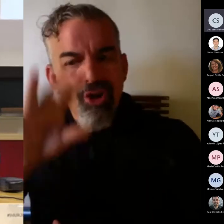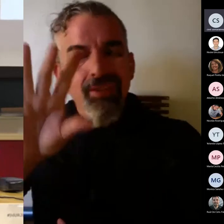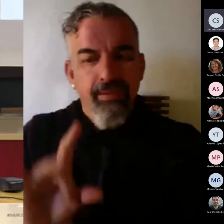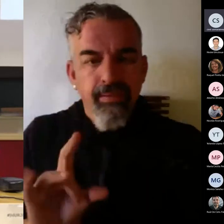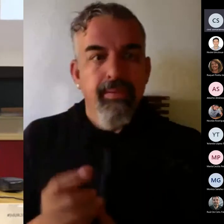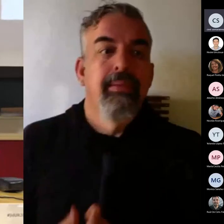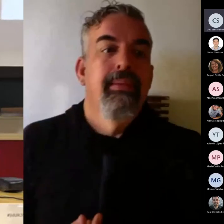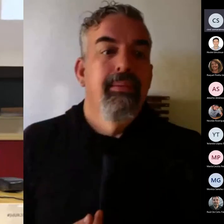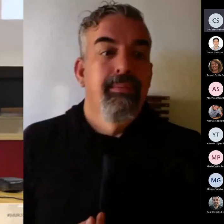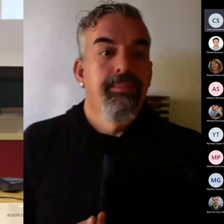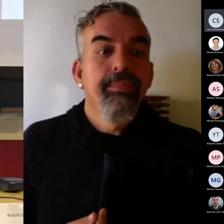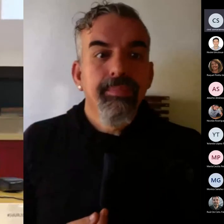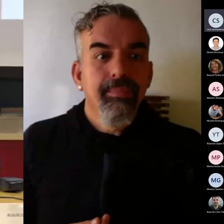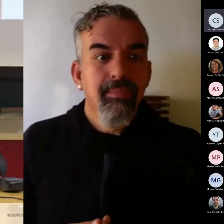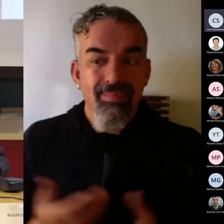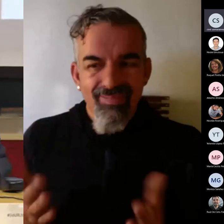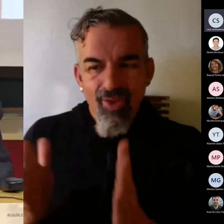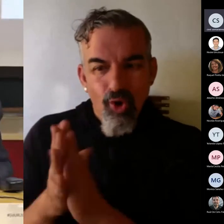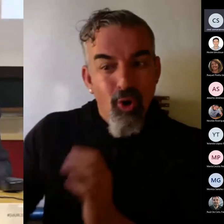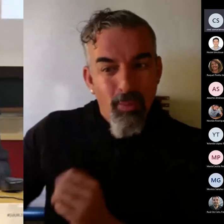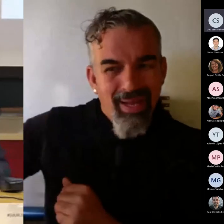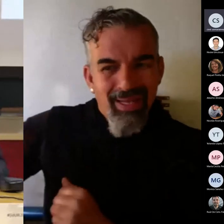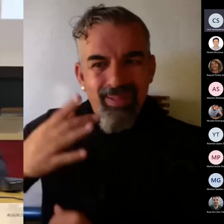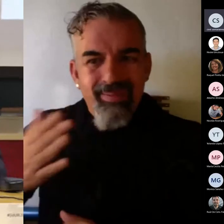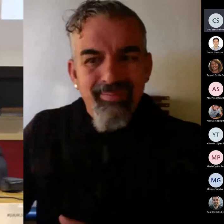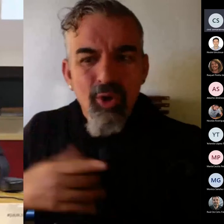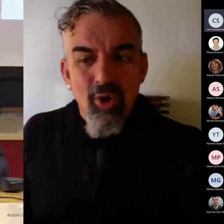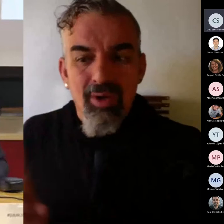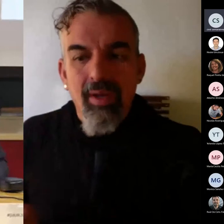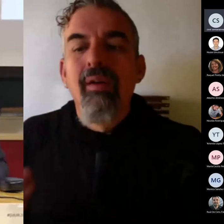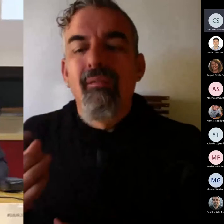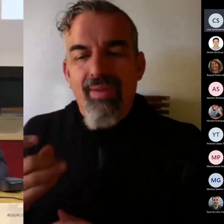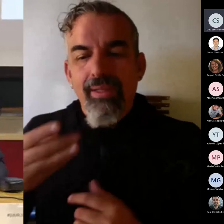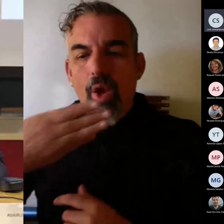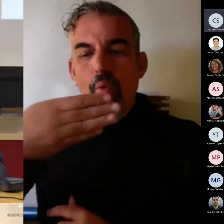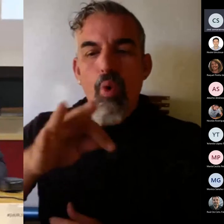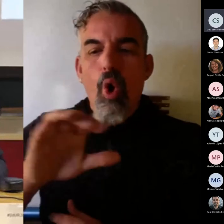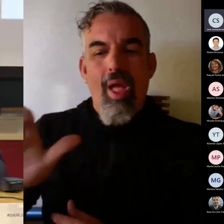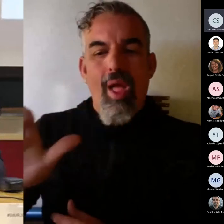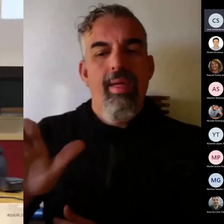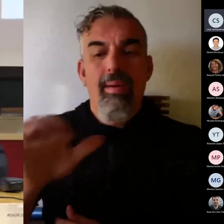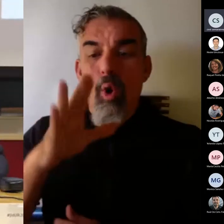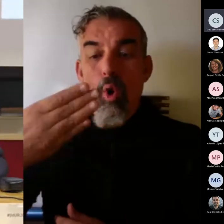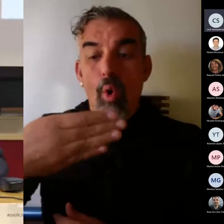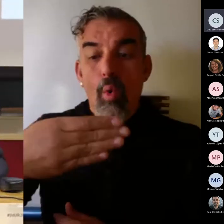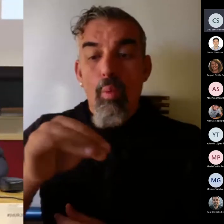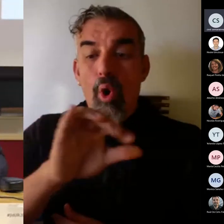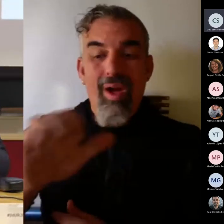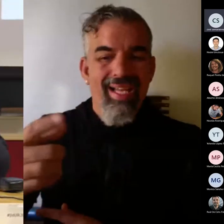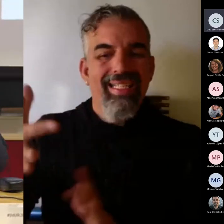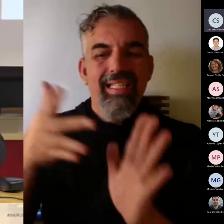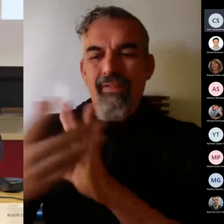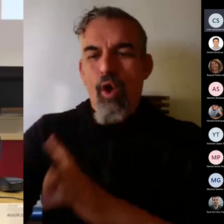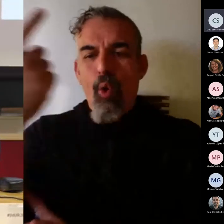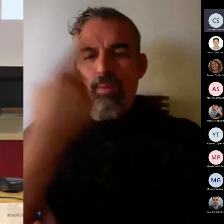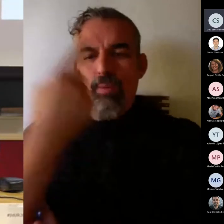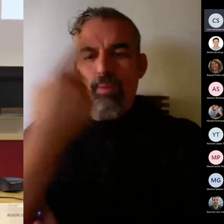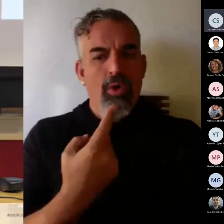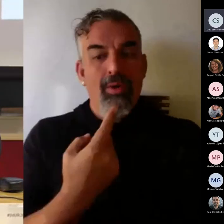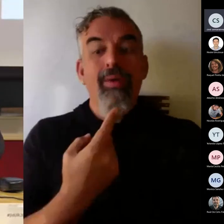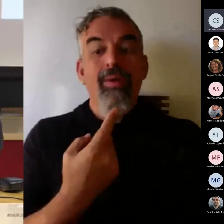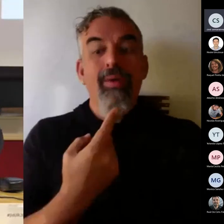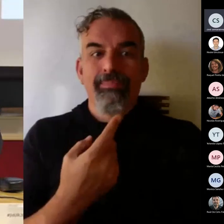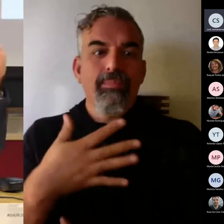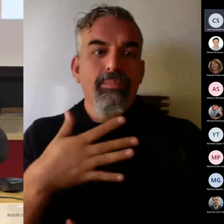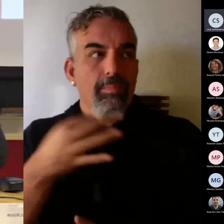Para vencer ese, mis compañeros no quieren, tiene que haber un boletín oficial del Estado. A lo mejor, es una buena idea dentro